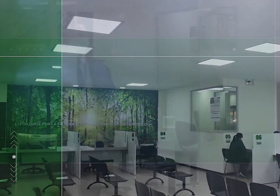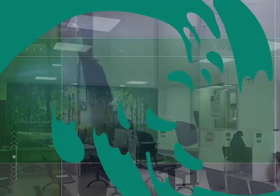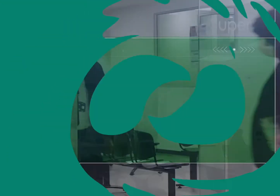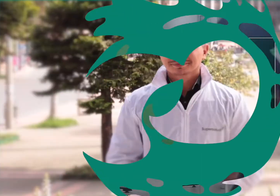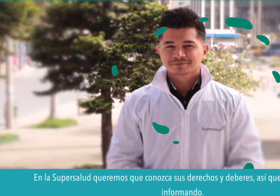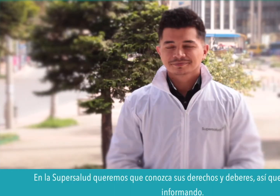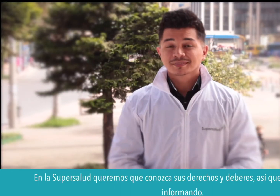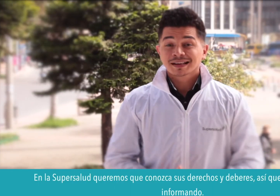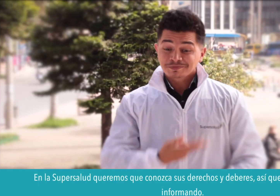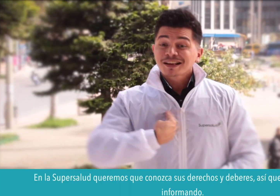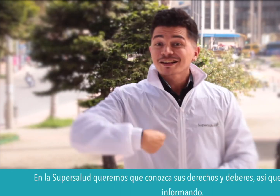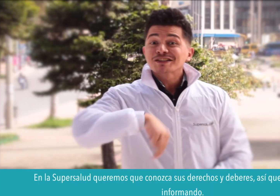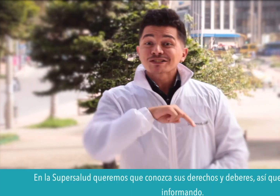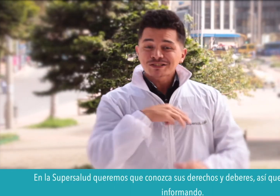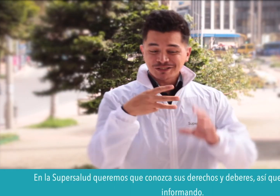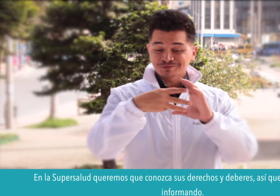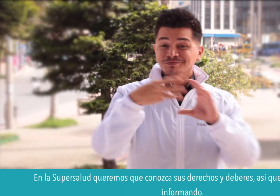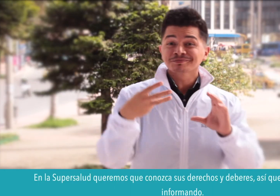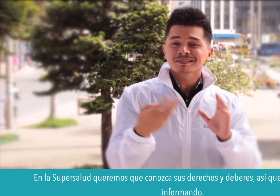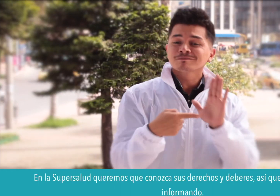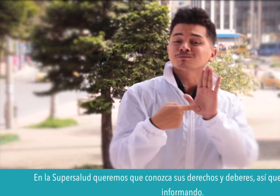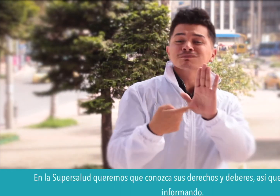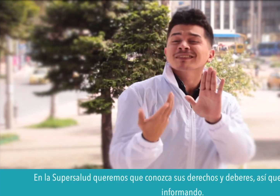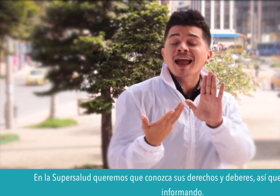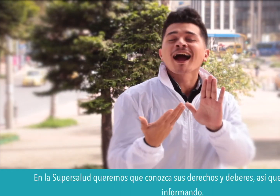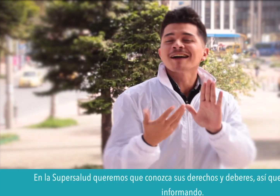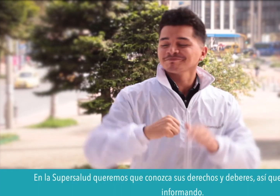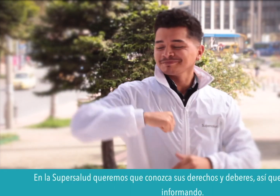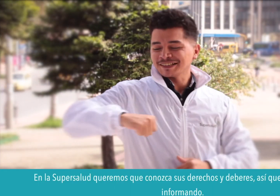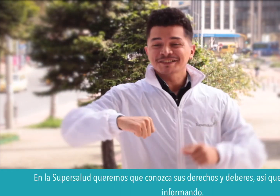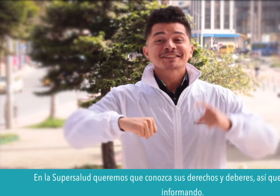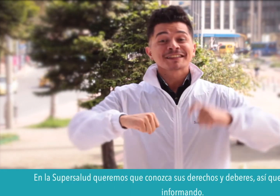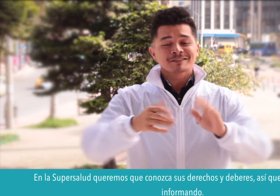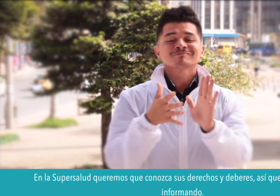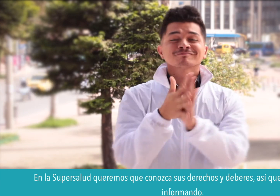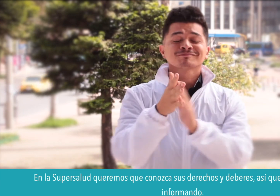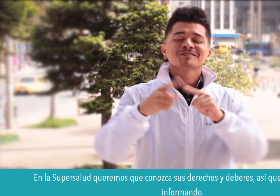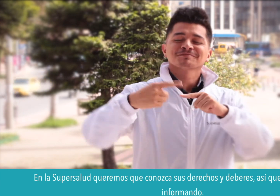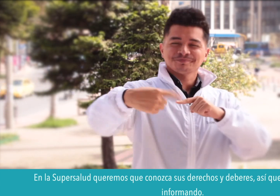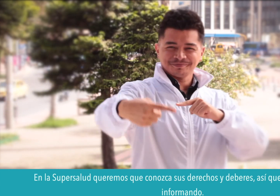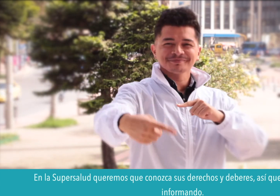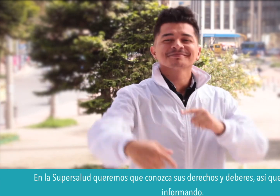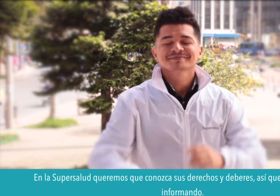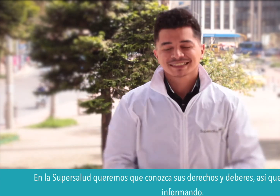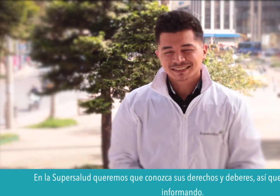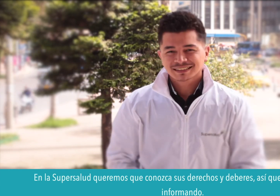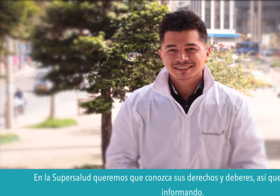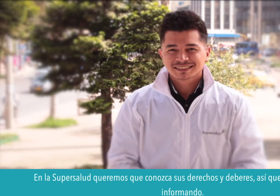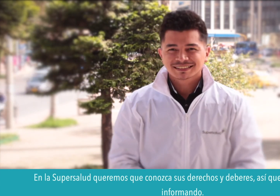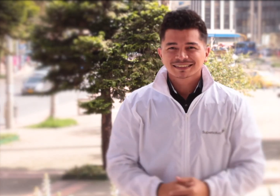en la super salud queremos que conozca sus derechos y sus deberes así que le seguiremos informando